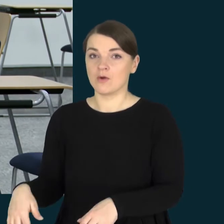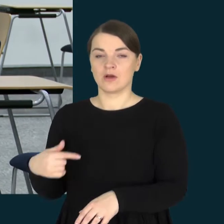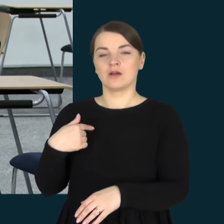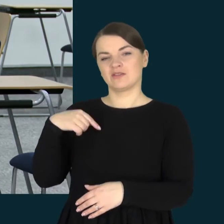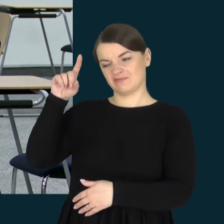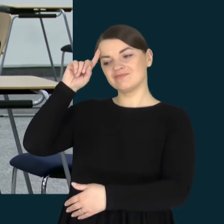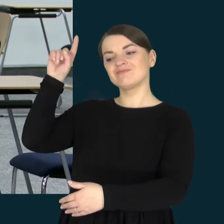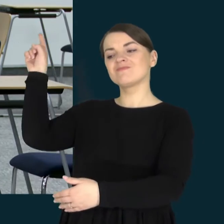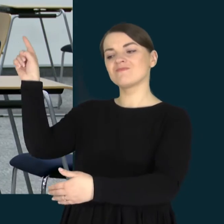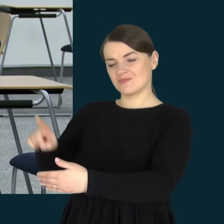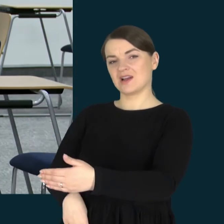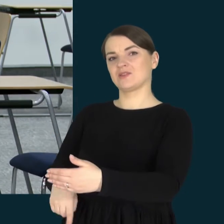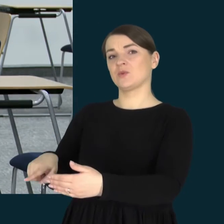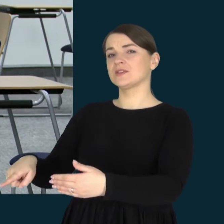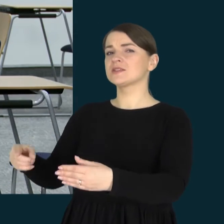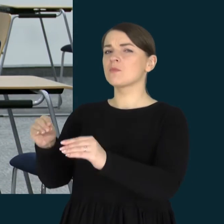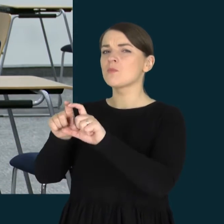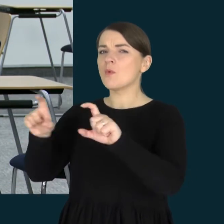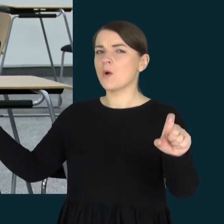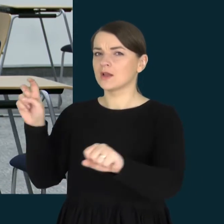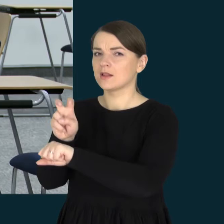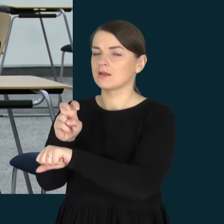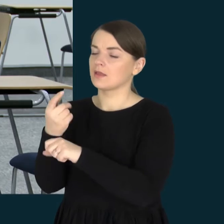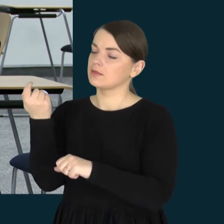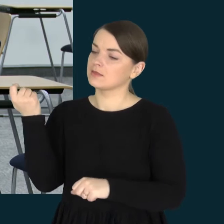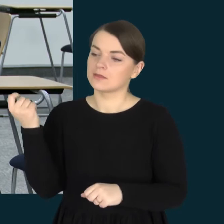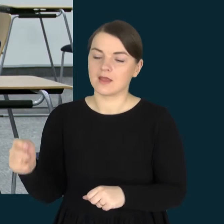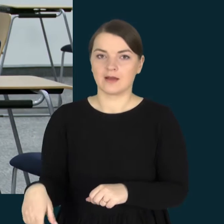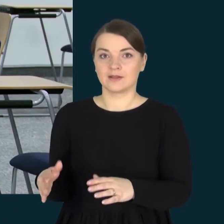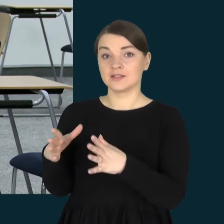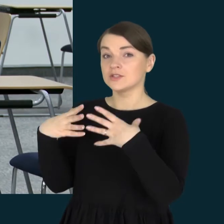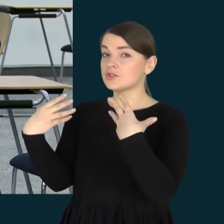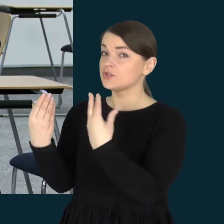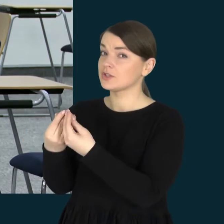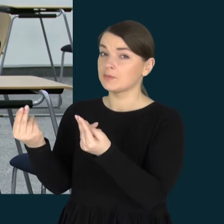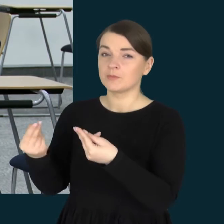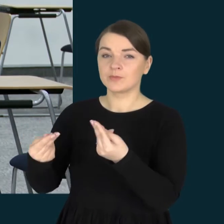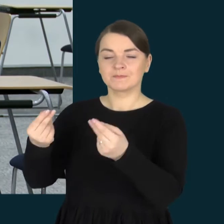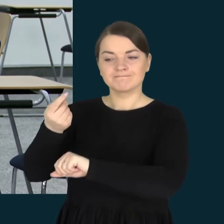patikėjau, kad jis nesimokys mokykloje, kad jis nesukur šeimos.